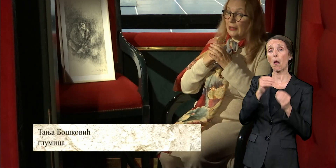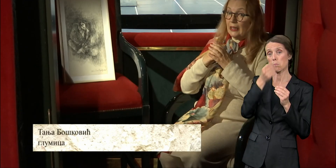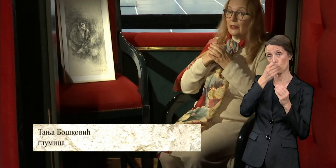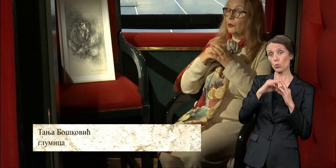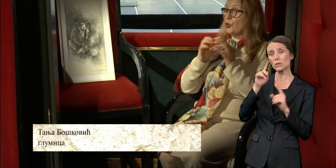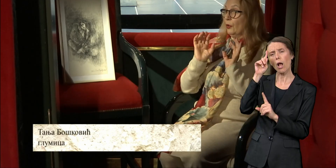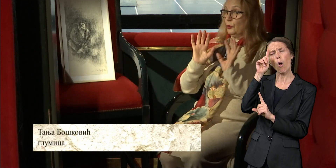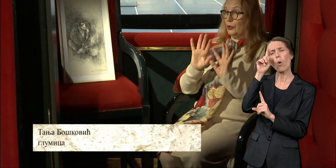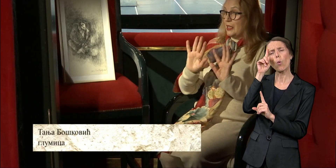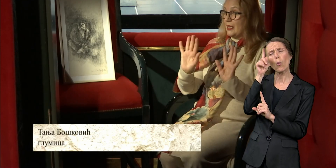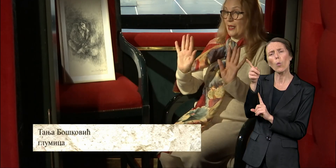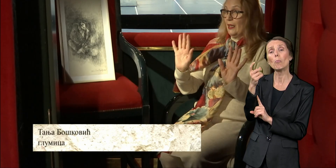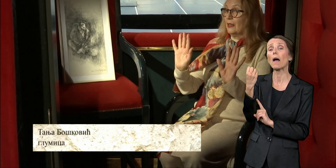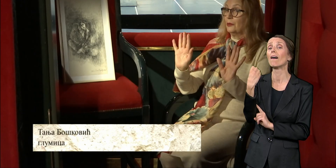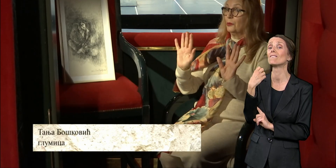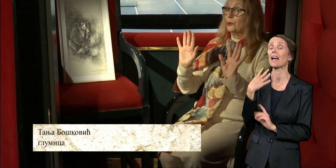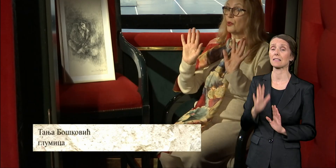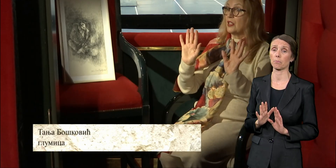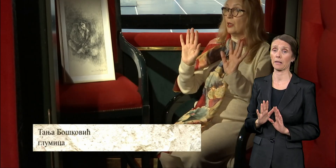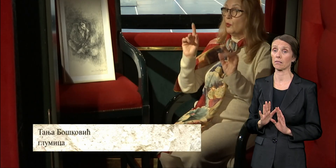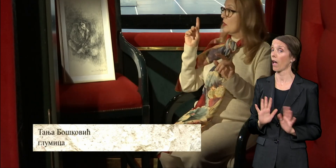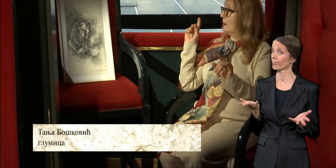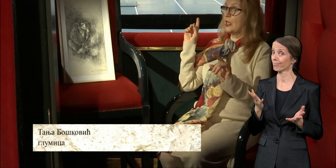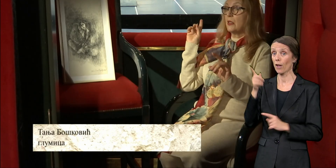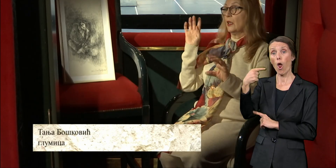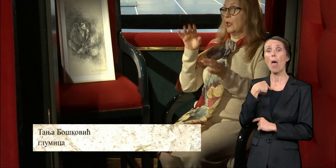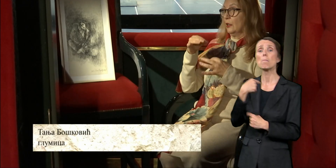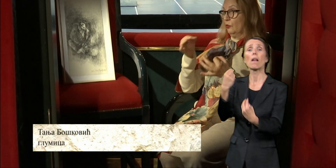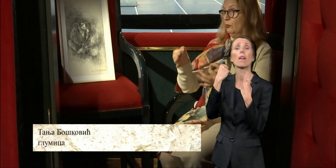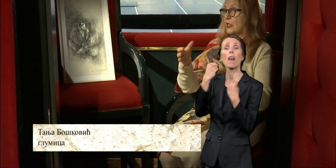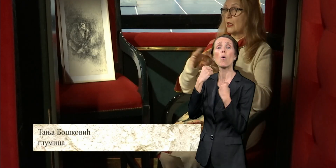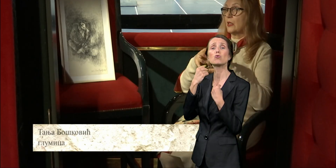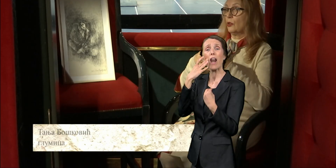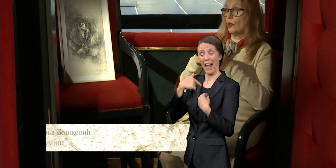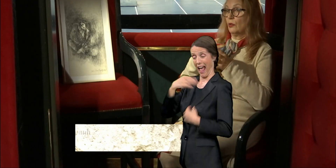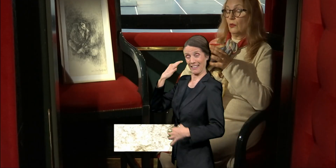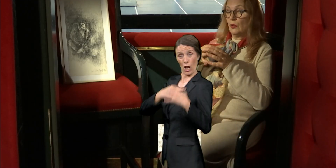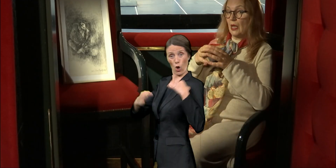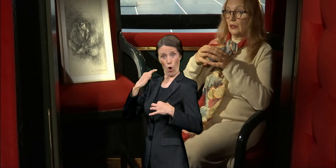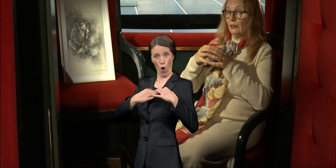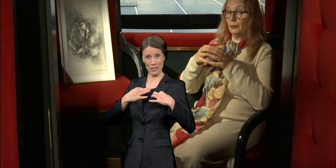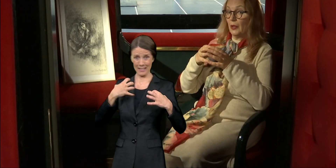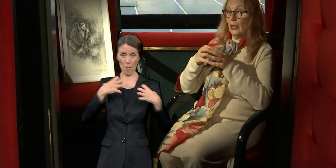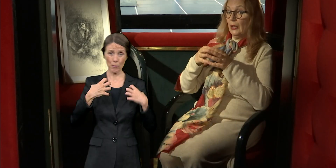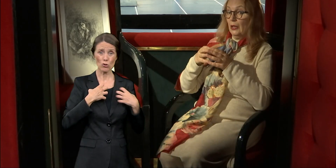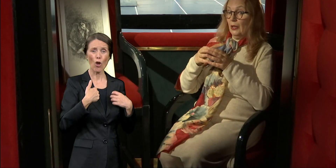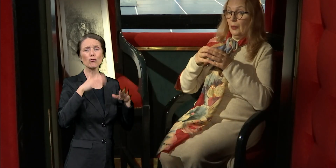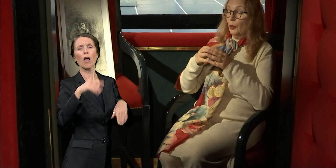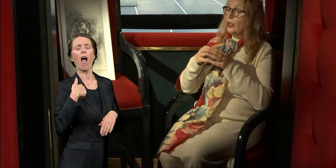Nikada u životu nisam sela u kostimu, sem na sceni kad mi zansem to zahteva.